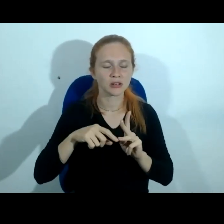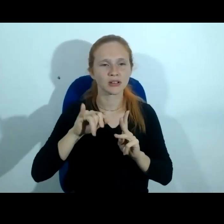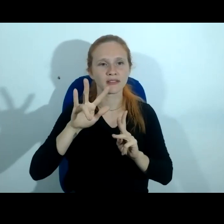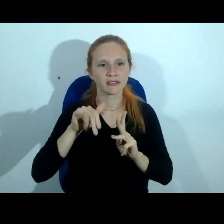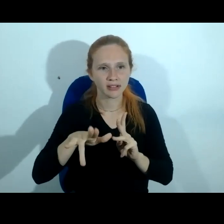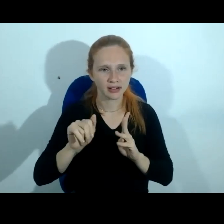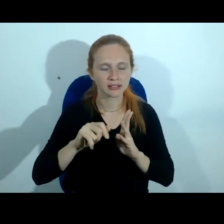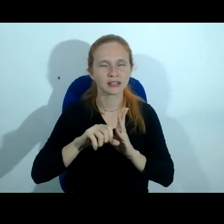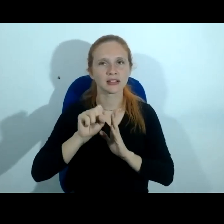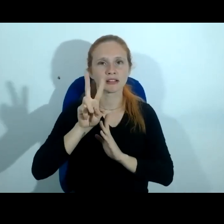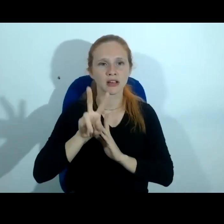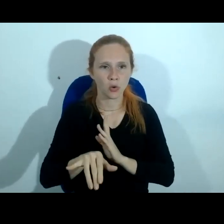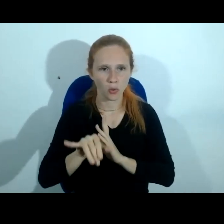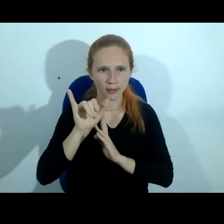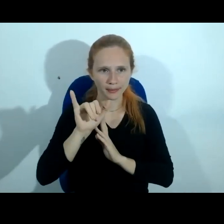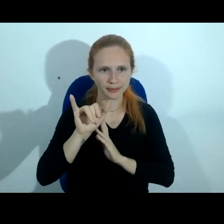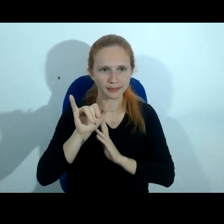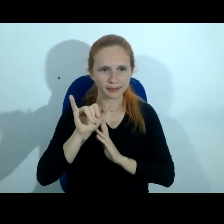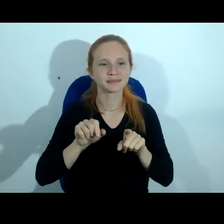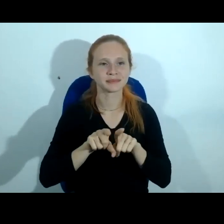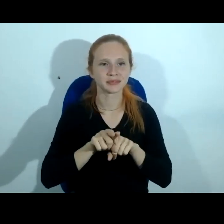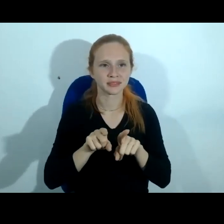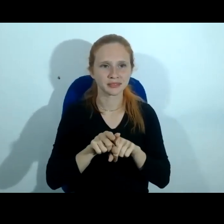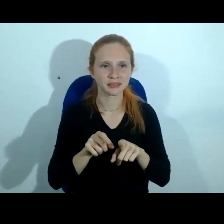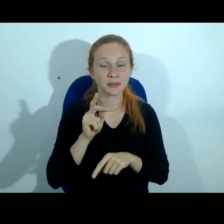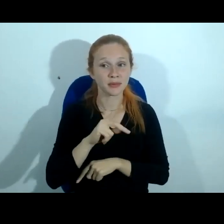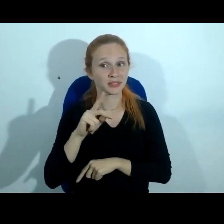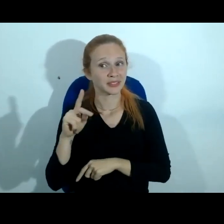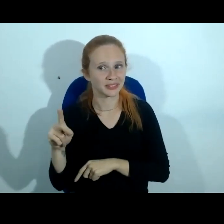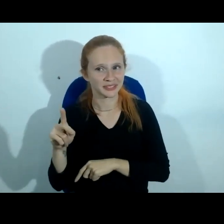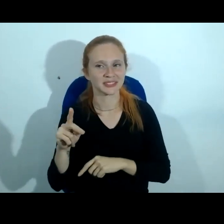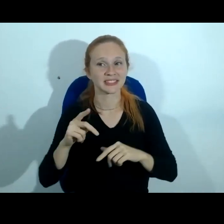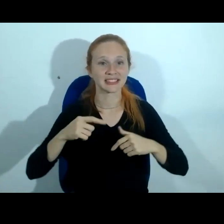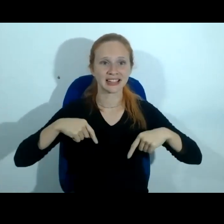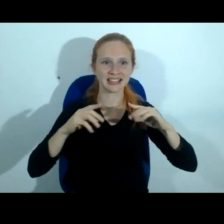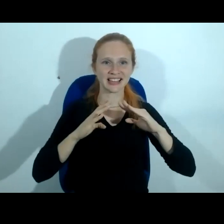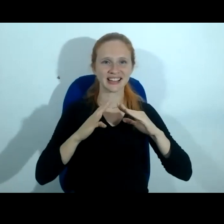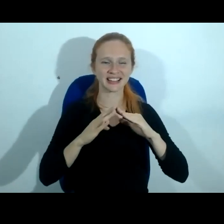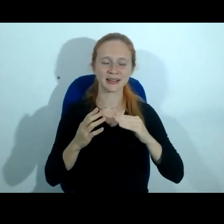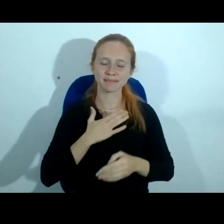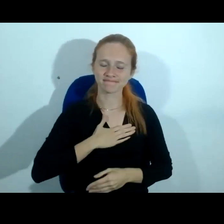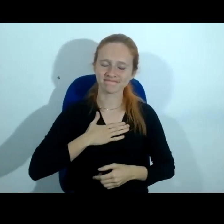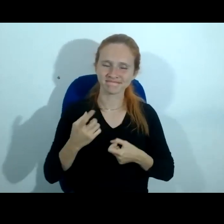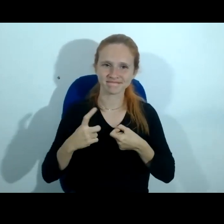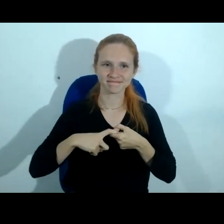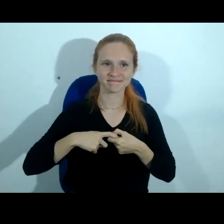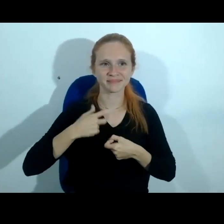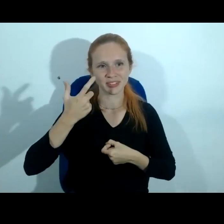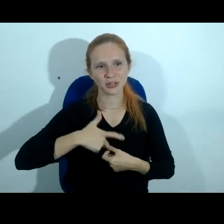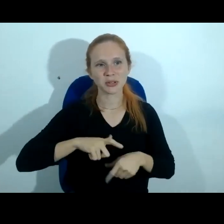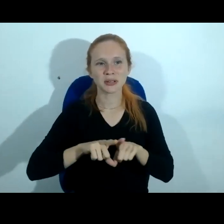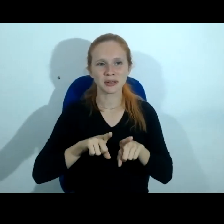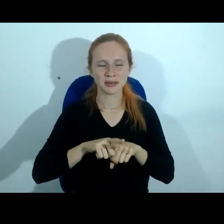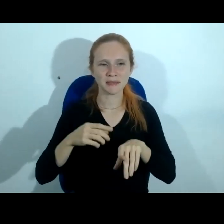doutor Sawey já foi meu professor nessa casa aqui que eu tenho o prazer de voltar que é Emerge eu sou egresso da Emerge